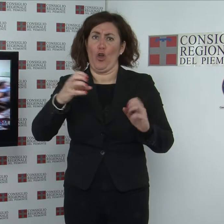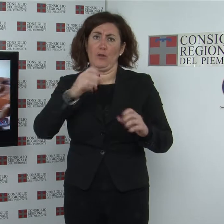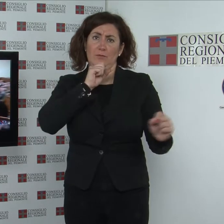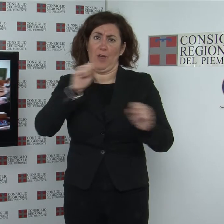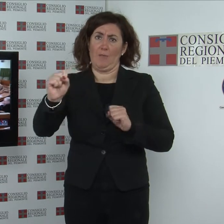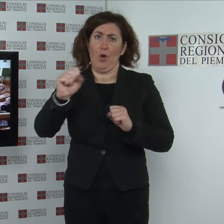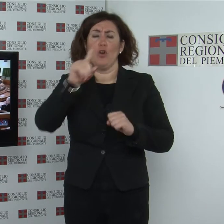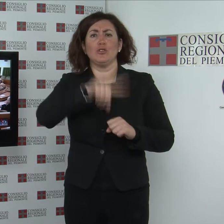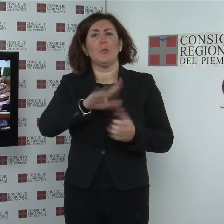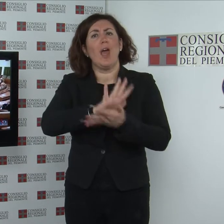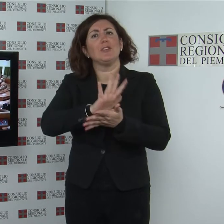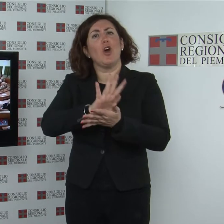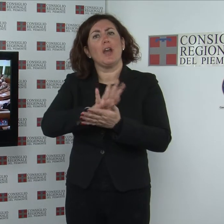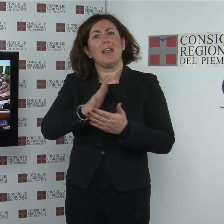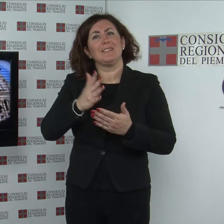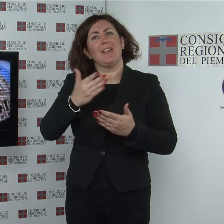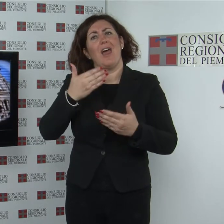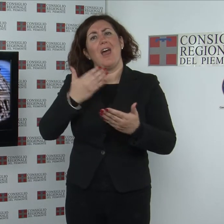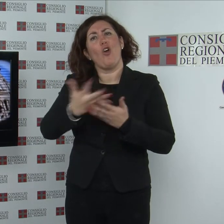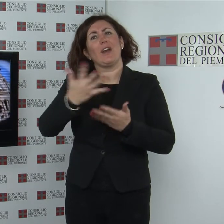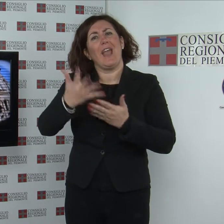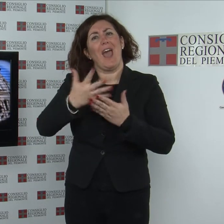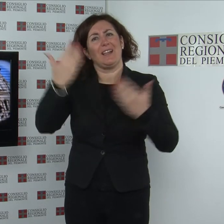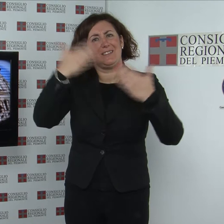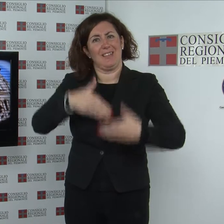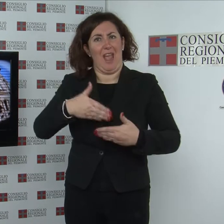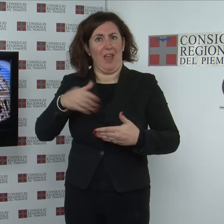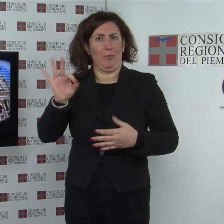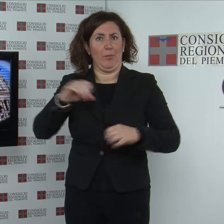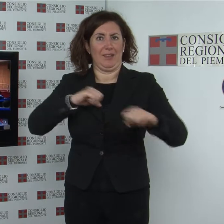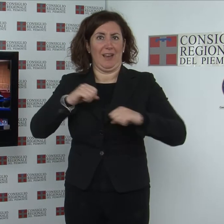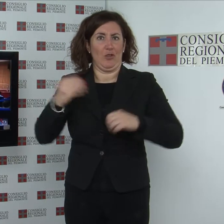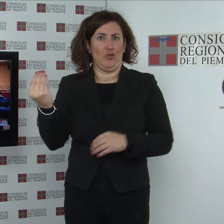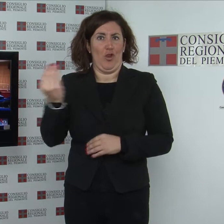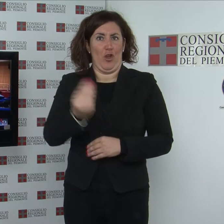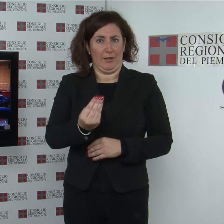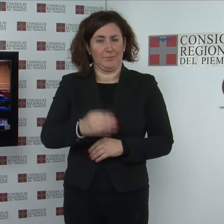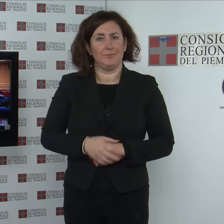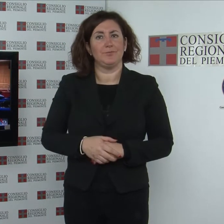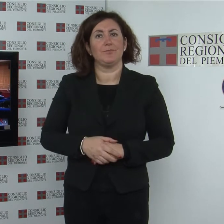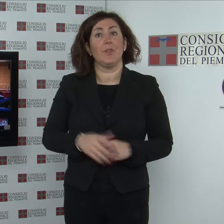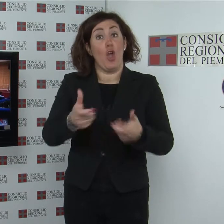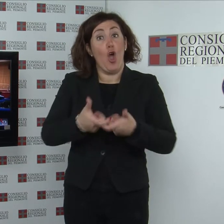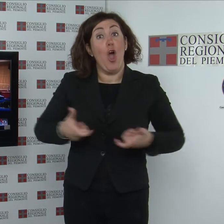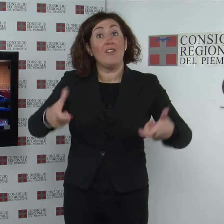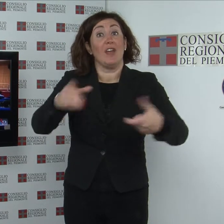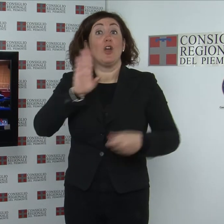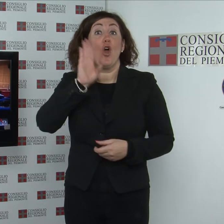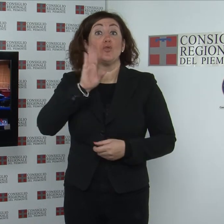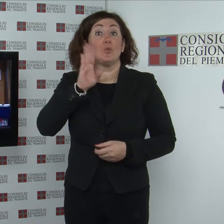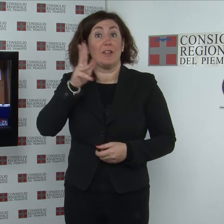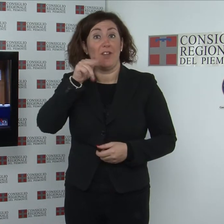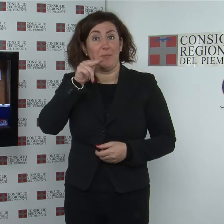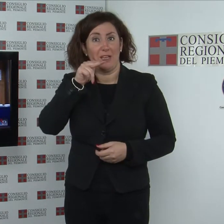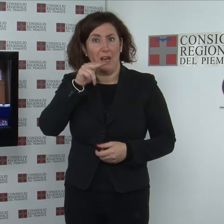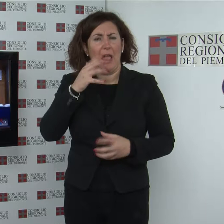corriere della sera di cui è stato direttore convegno consulta femminile superare la crisi con nuove idee imprenditoriali